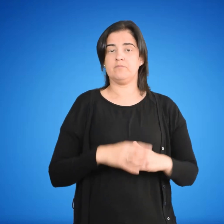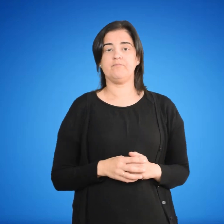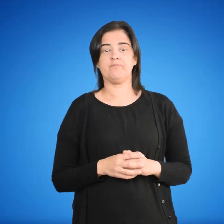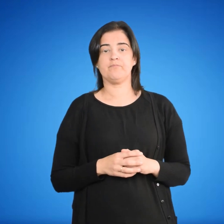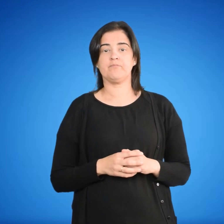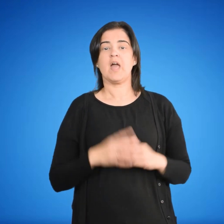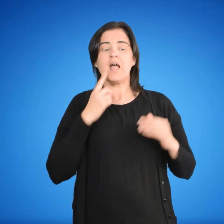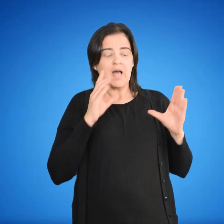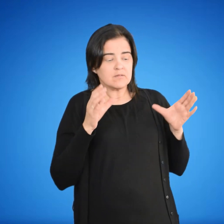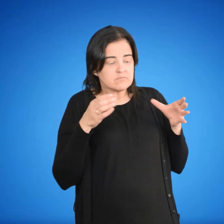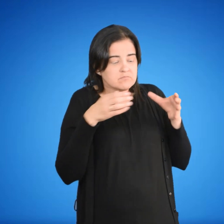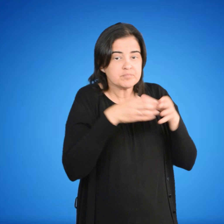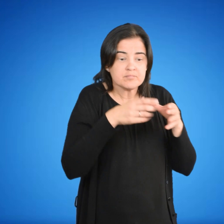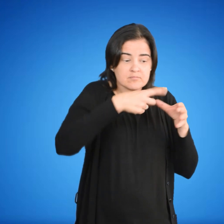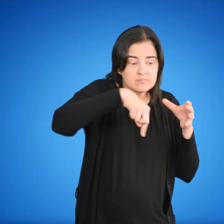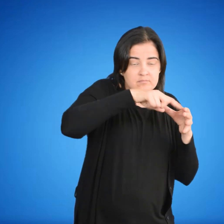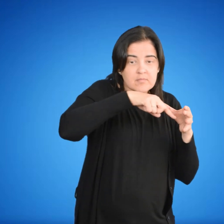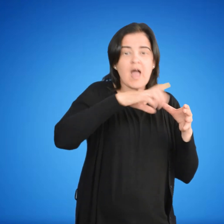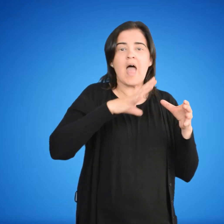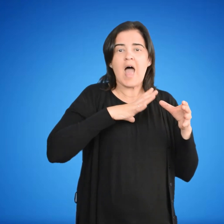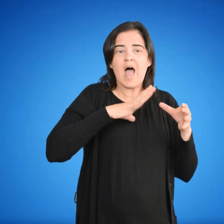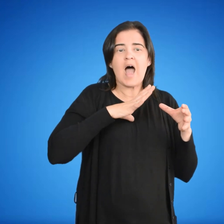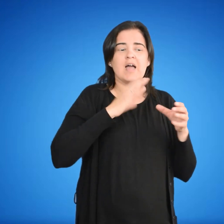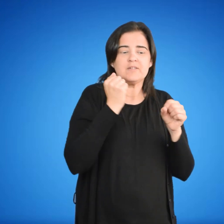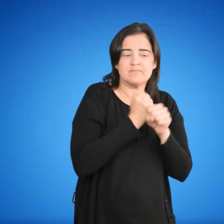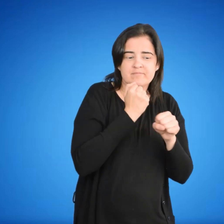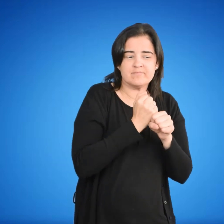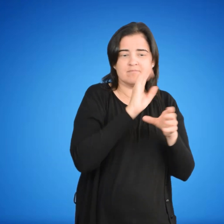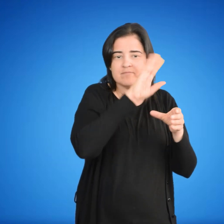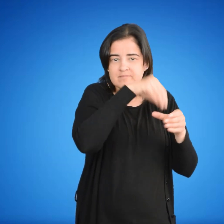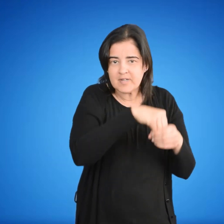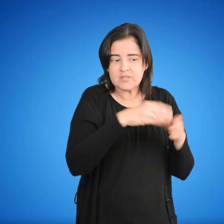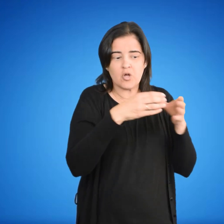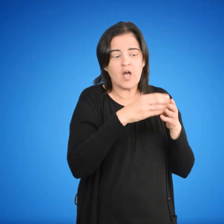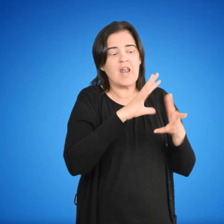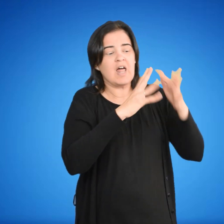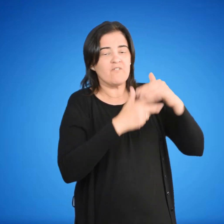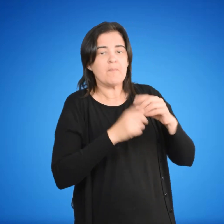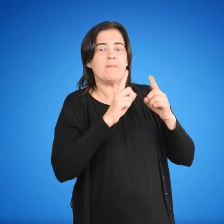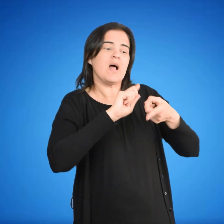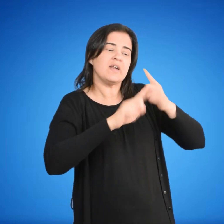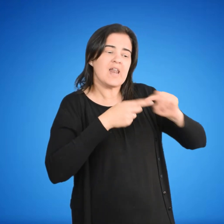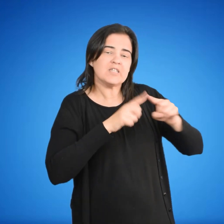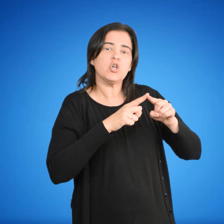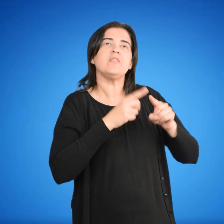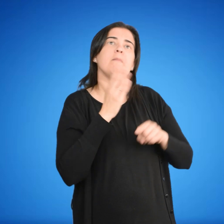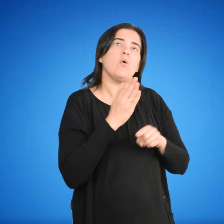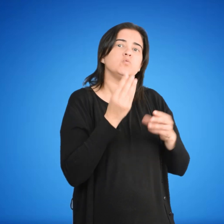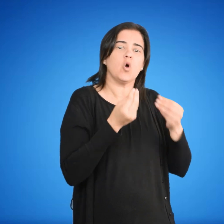1. La estructura, conformada por las fuerzas productivas, los modos y las